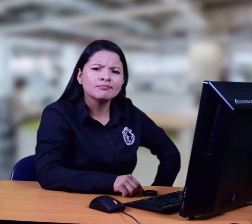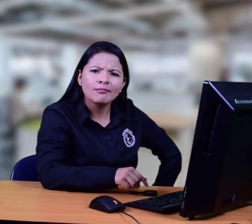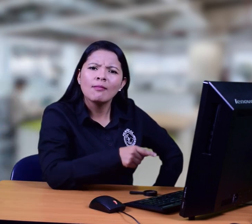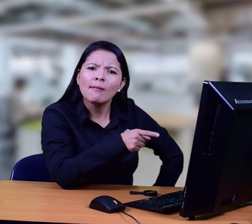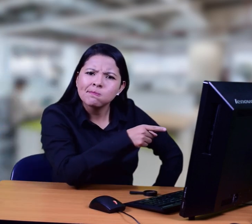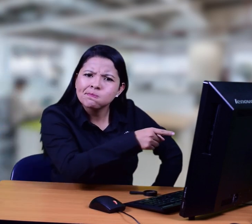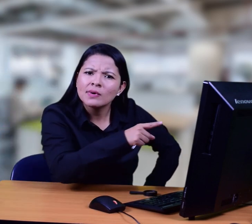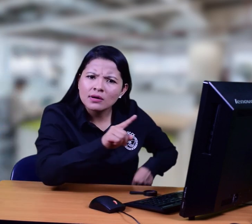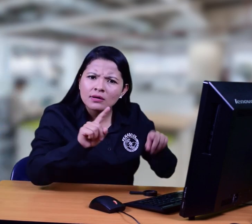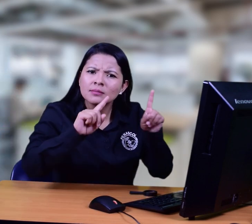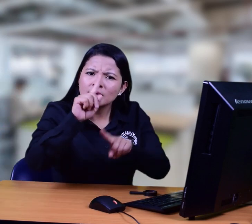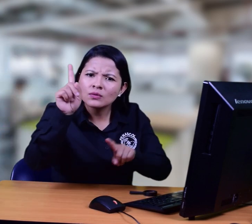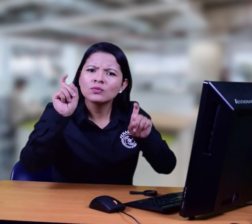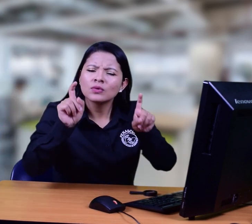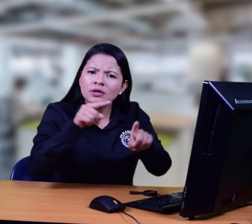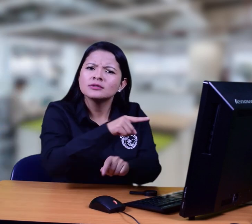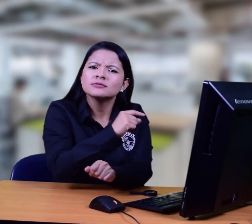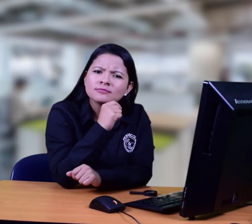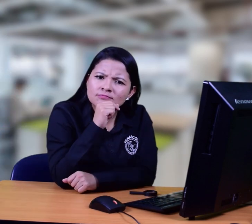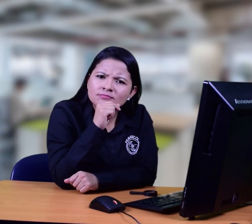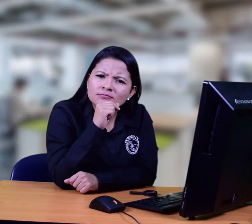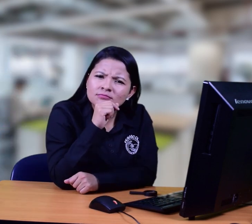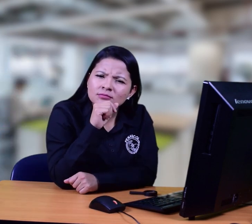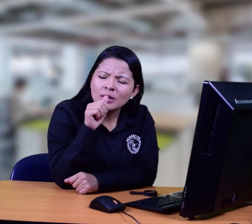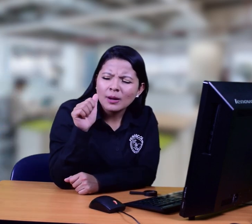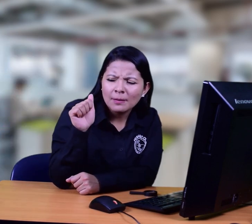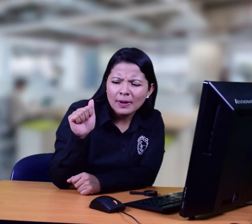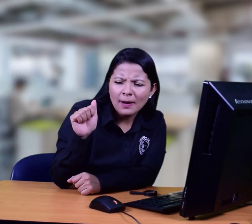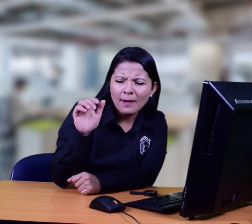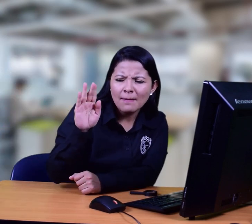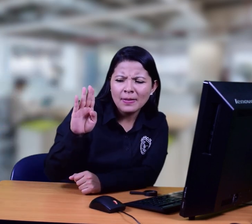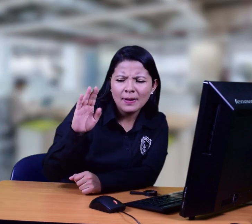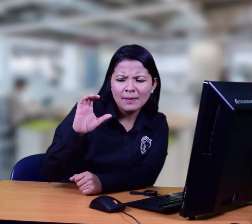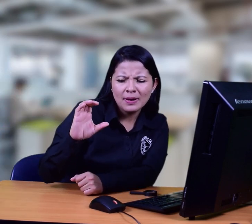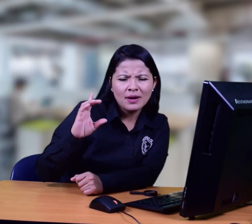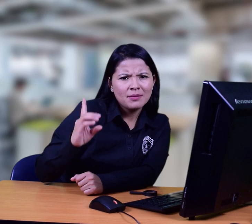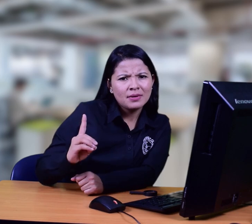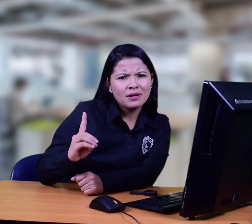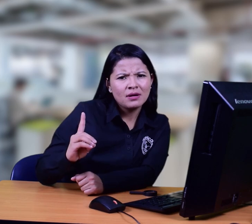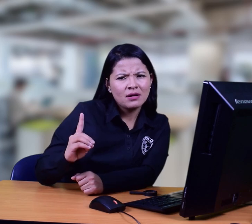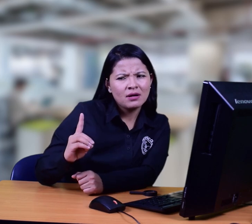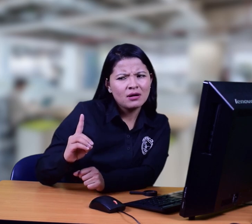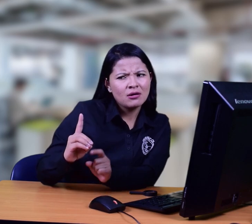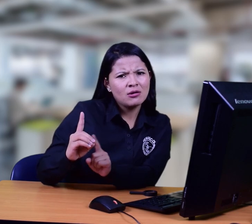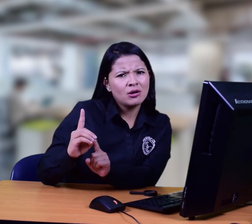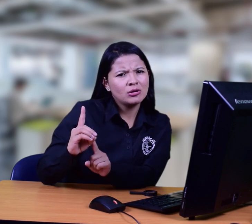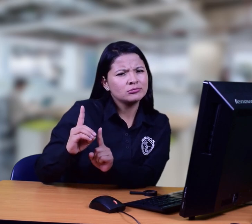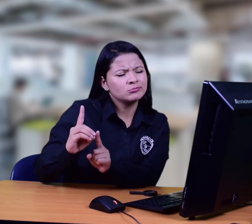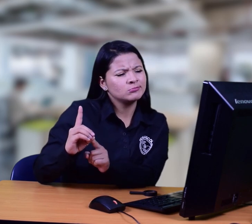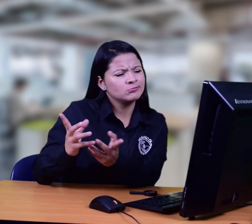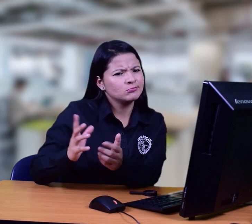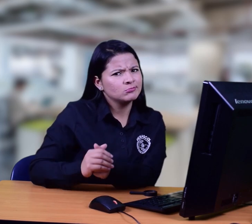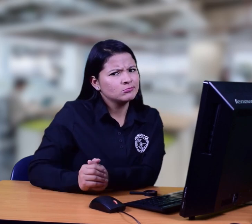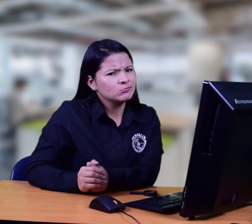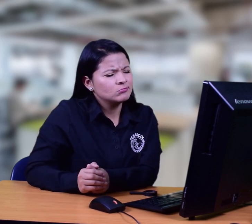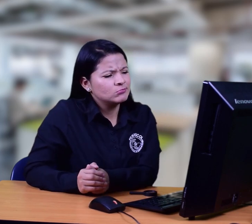Sí, allí está la pregunta. Y para responder es de opción múltiple. La respuesta será la D.